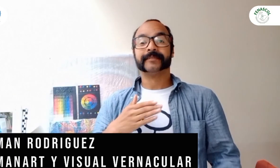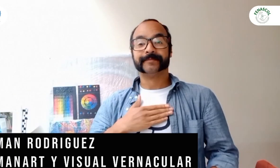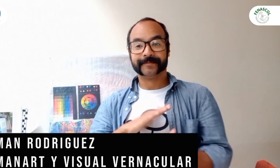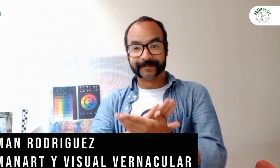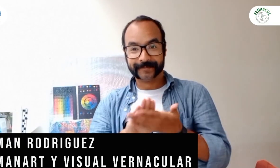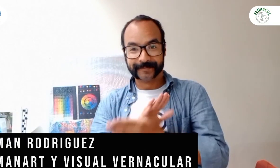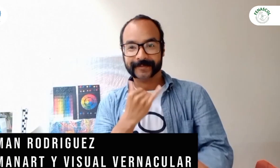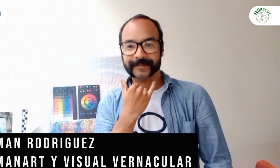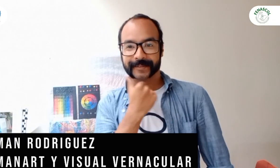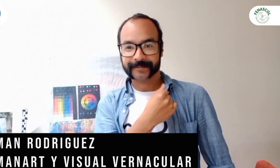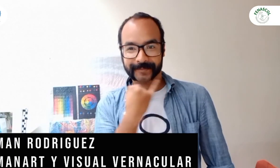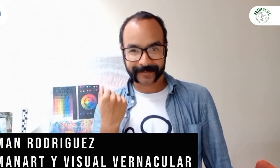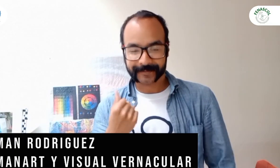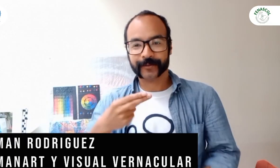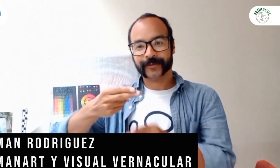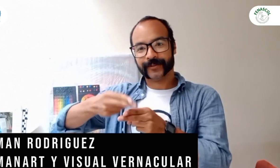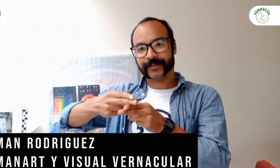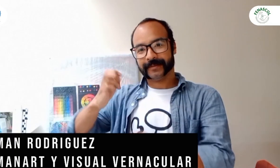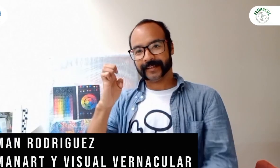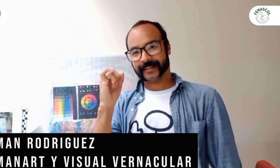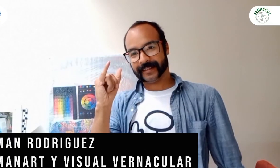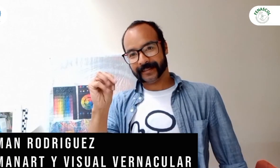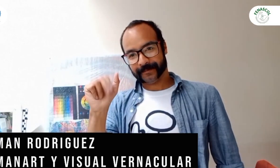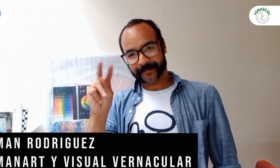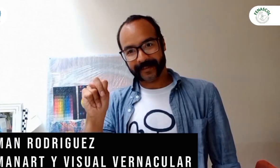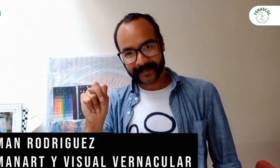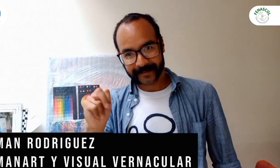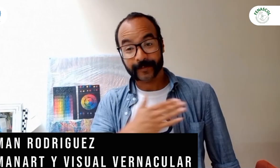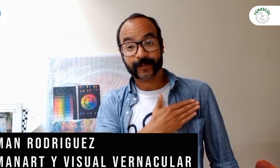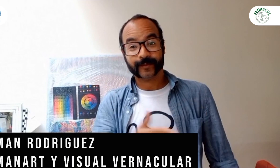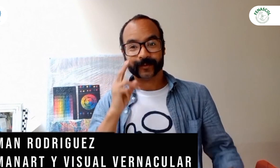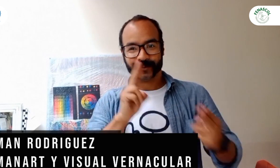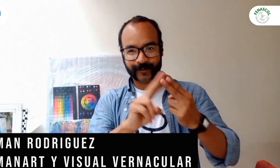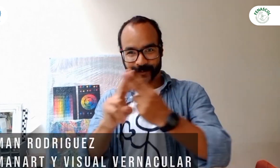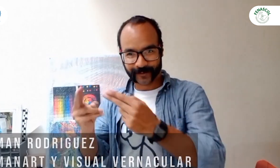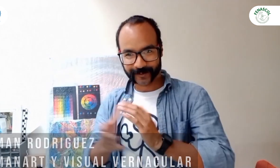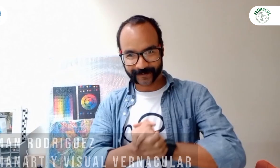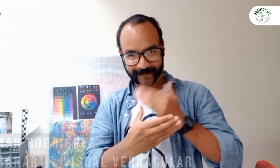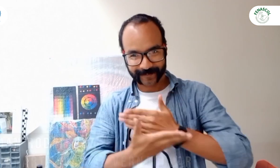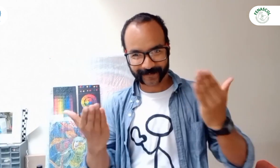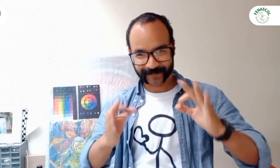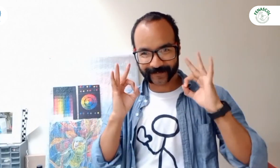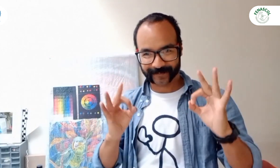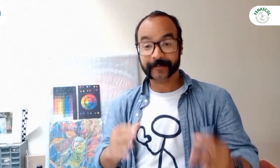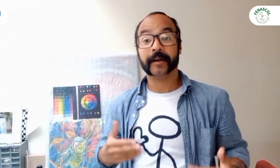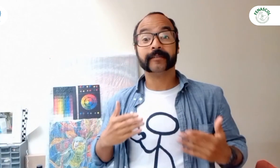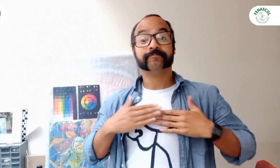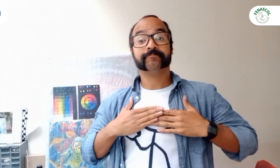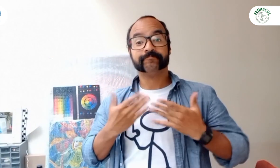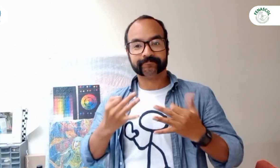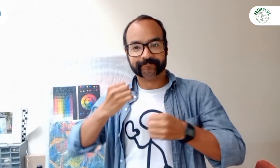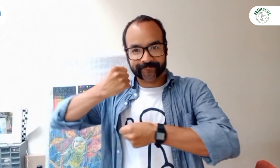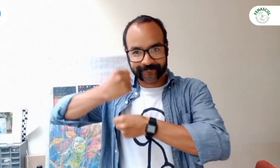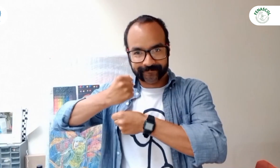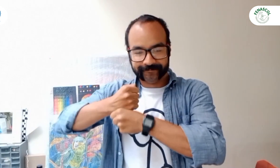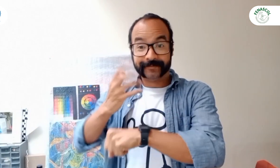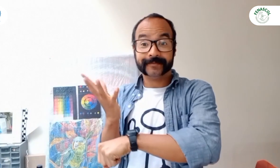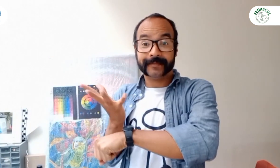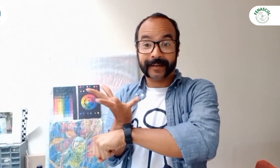Mi seña es esta. Mi nombre es Eiman. Y es un gusto saludarlos a todos. Bueno, me dedico al arte. Hago lo que se